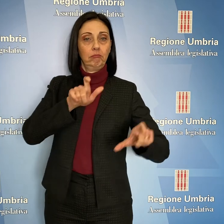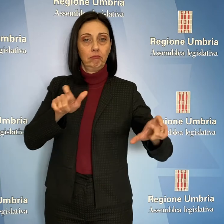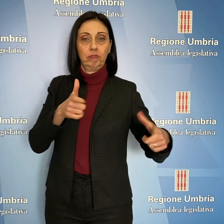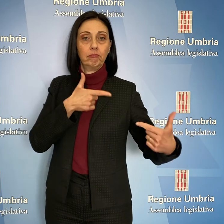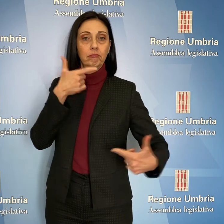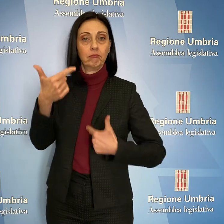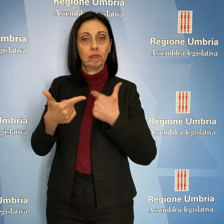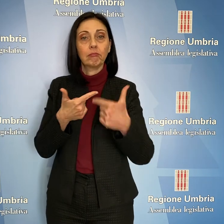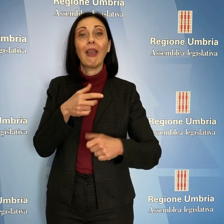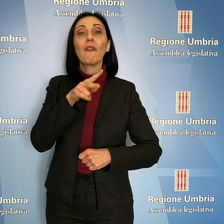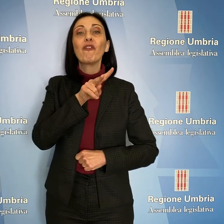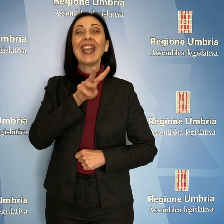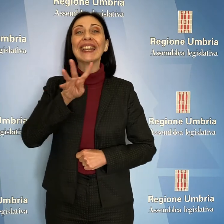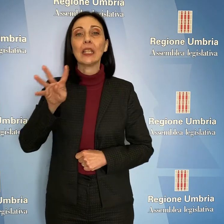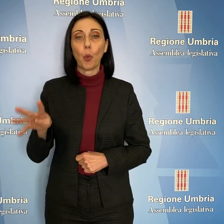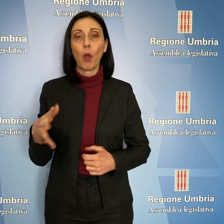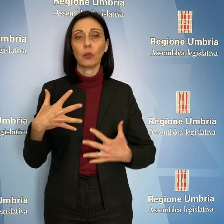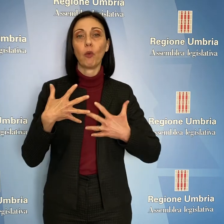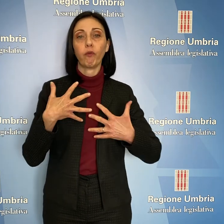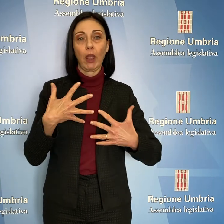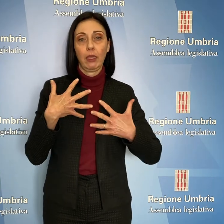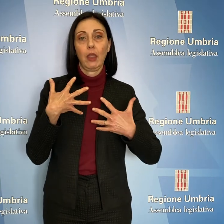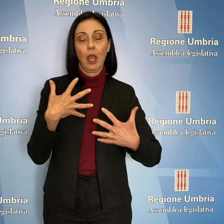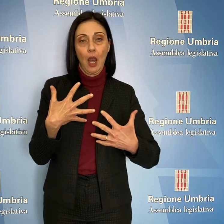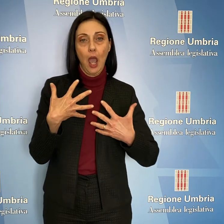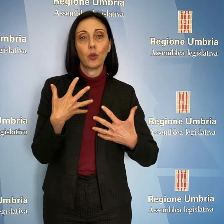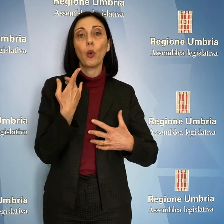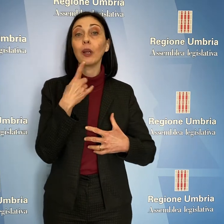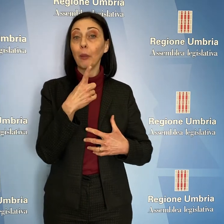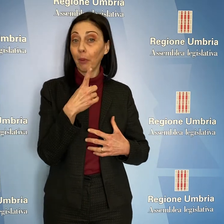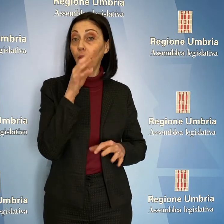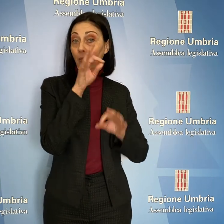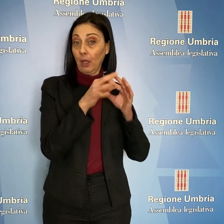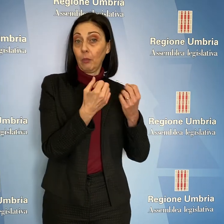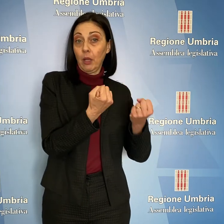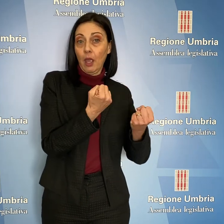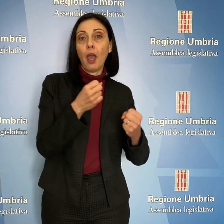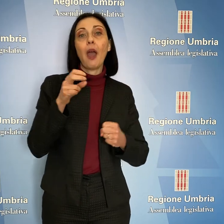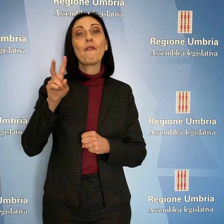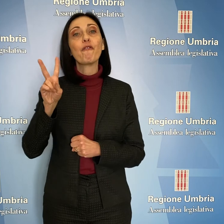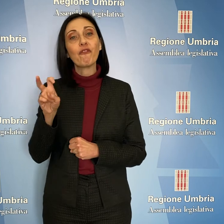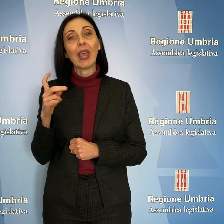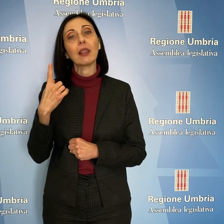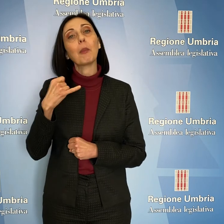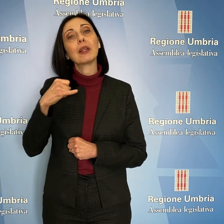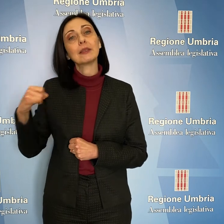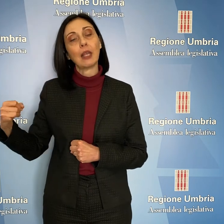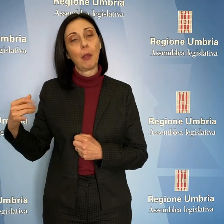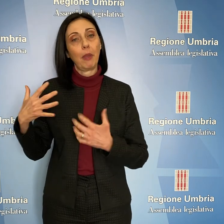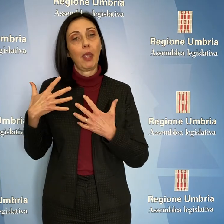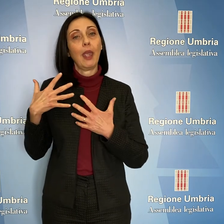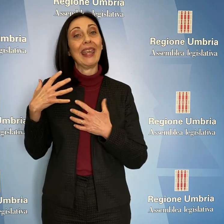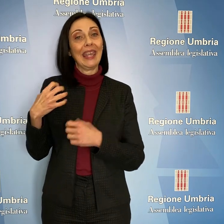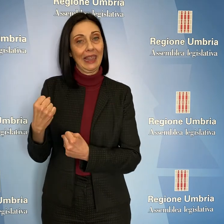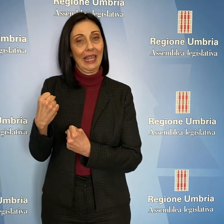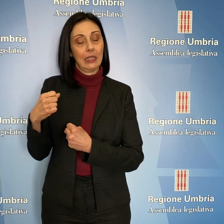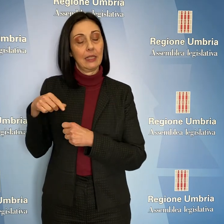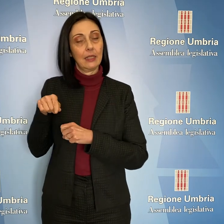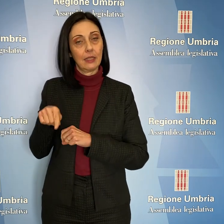stati donati alla regione 24 ventilatori per la terapia intensiva e 20 per la semi-intensiva. Complessivamente,